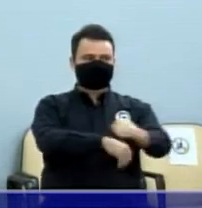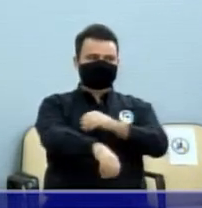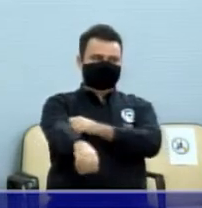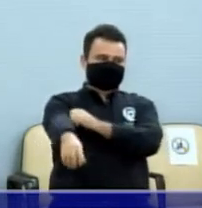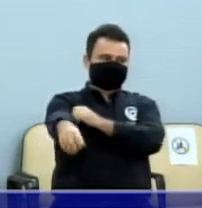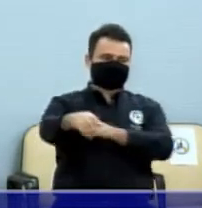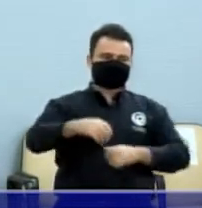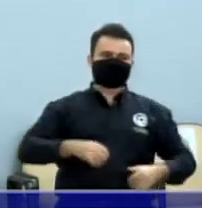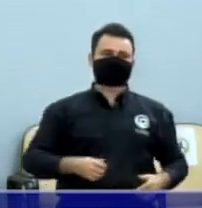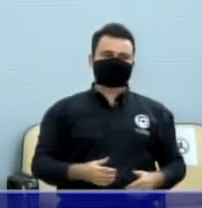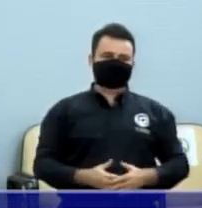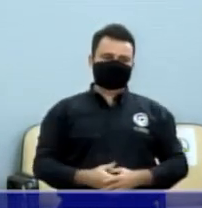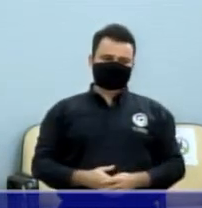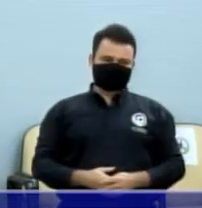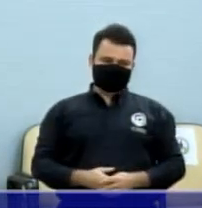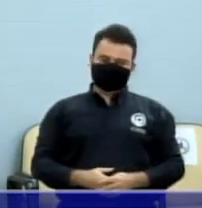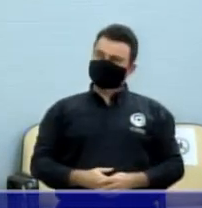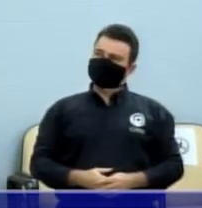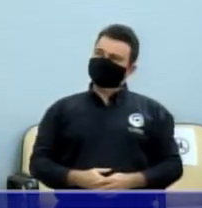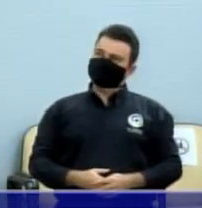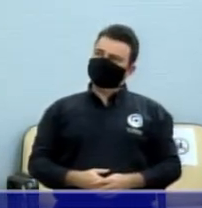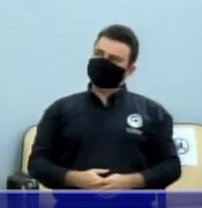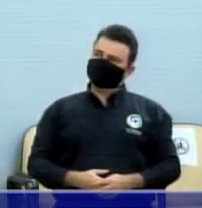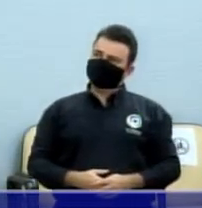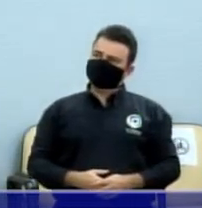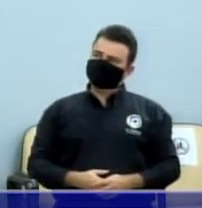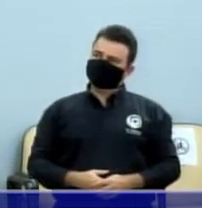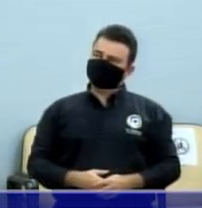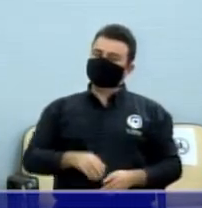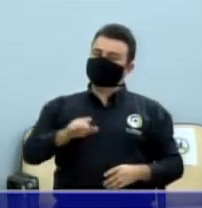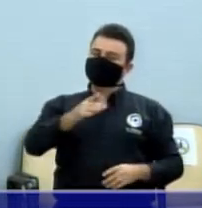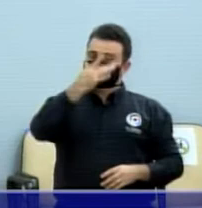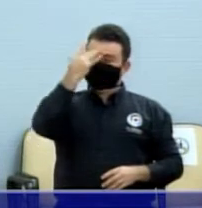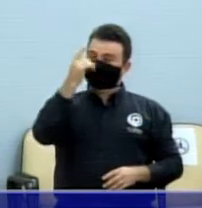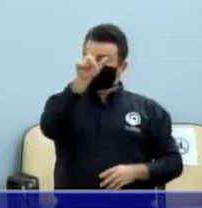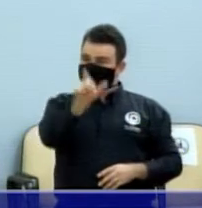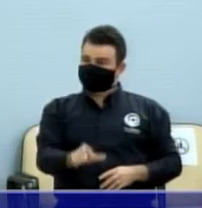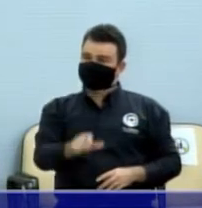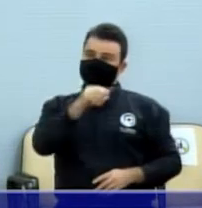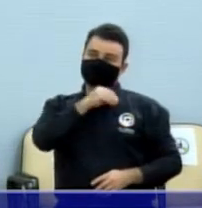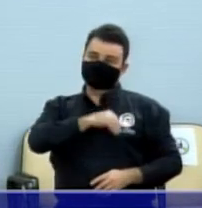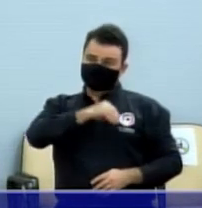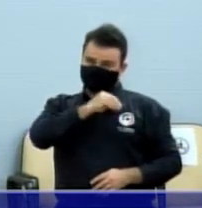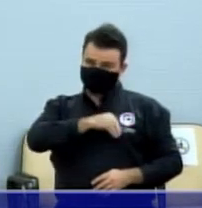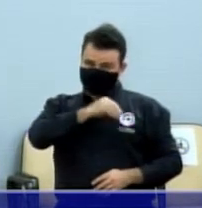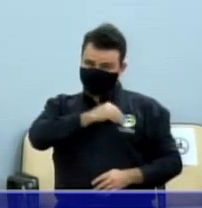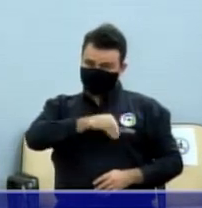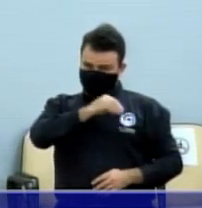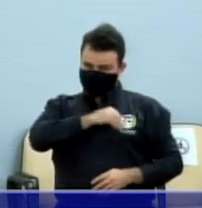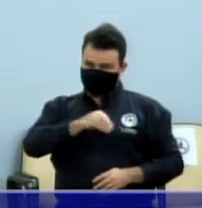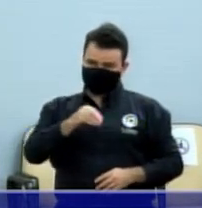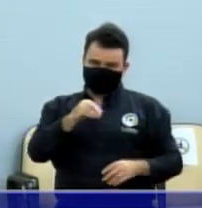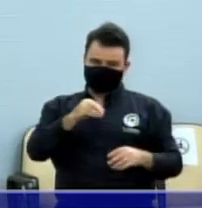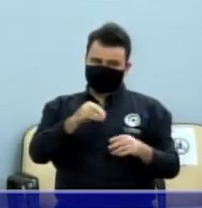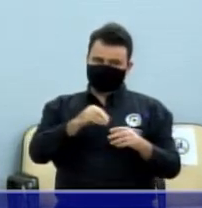30 segundos. Uma baixa renda, Anderson Brown, que ganha um salário mínimo, ou que é o salário